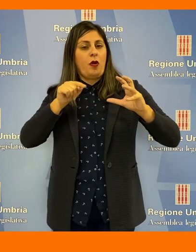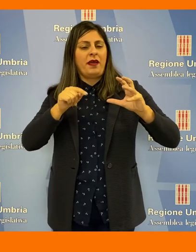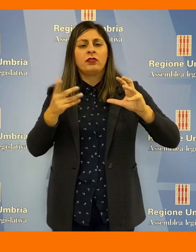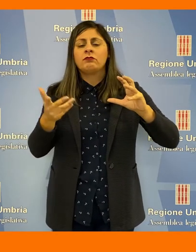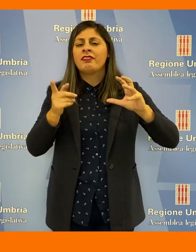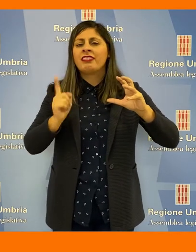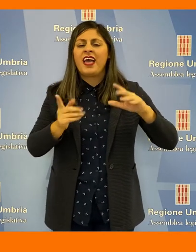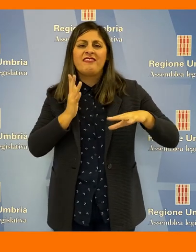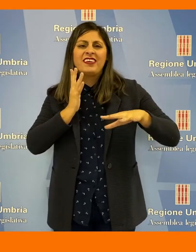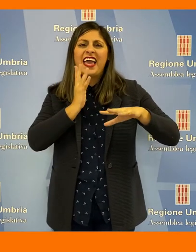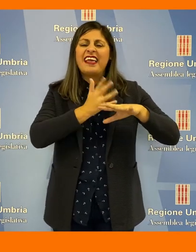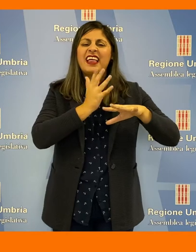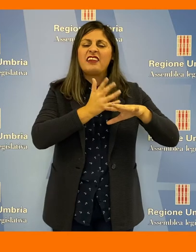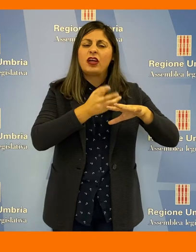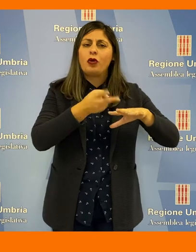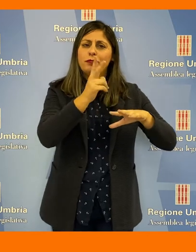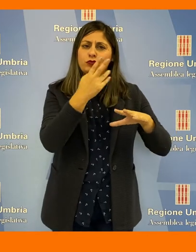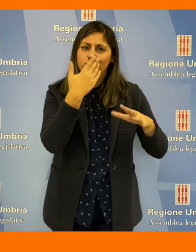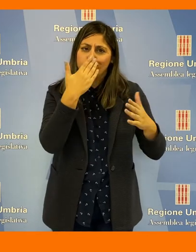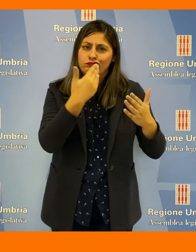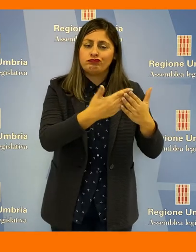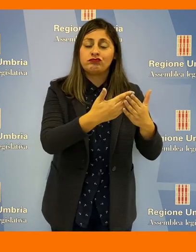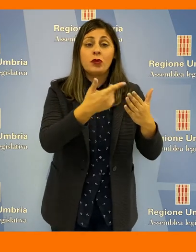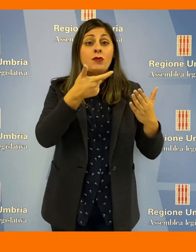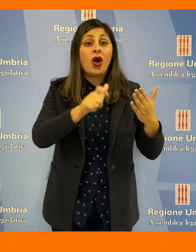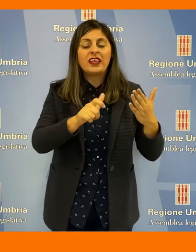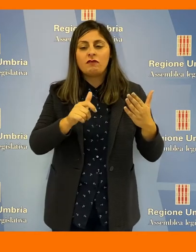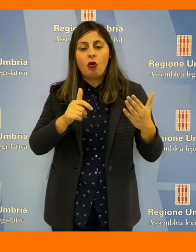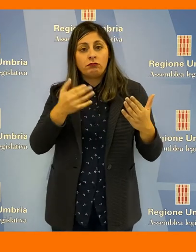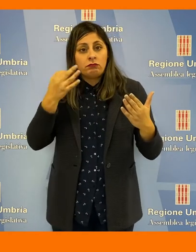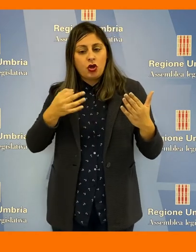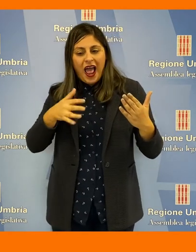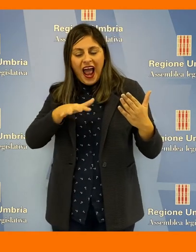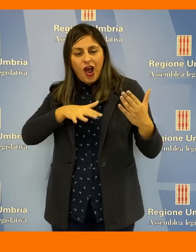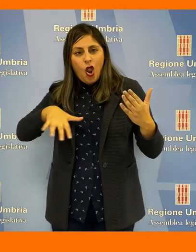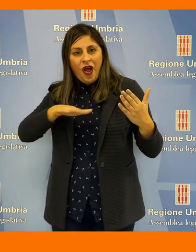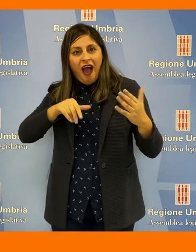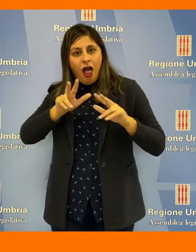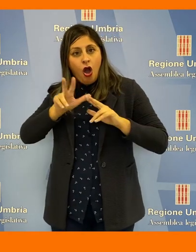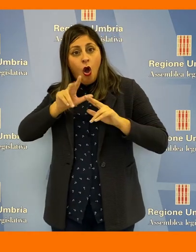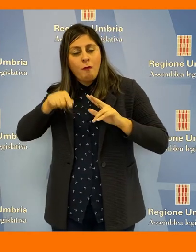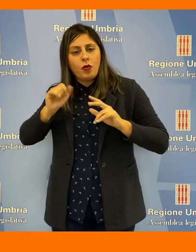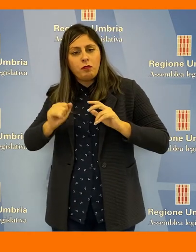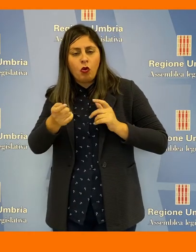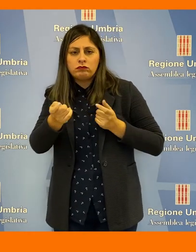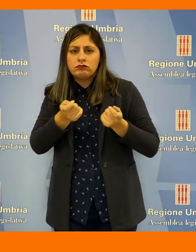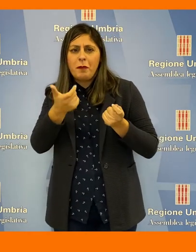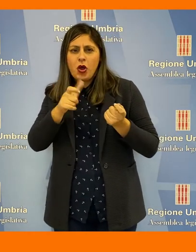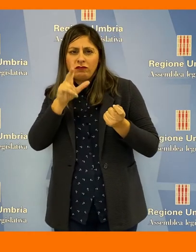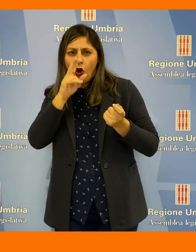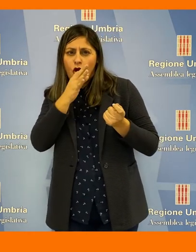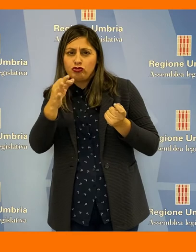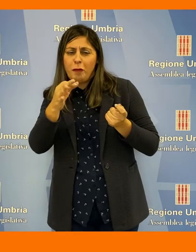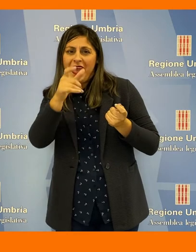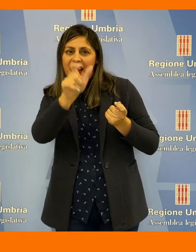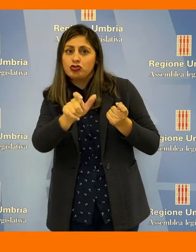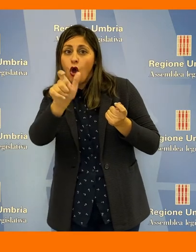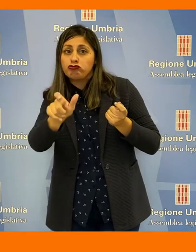riforma complessiva e organica della materia che consentirà interventi più efficaci grazie al ruolo che potranno svolgere le amministrazioni